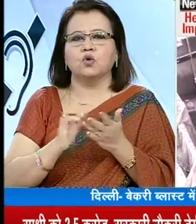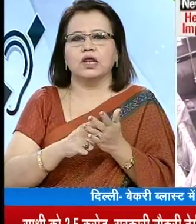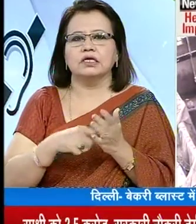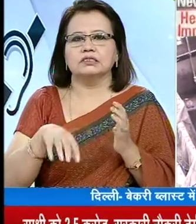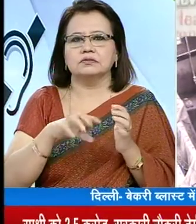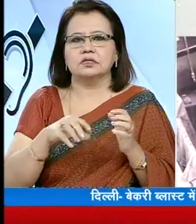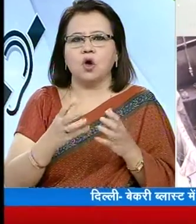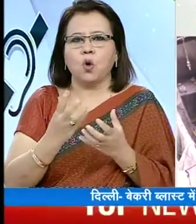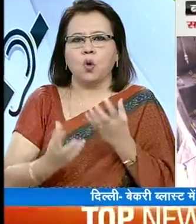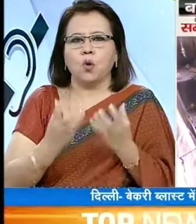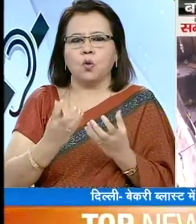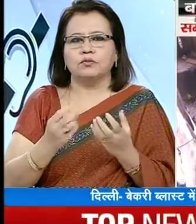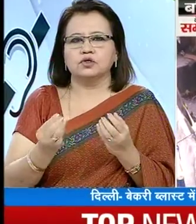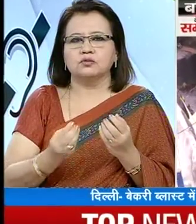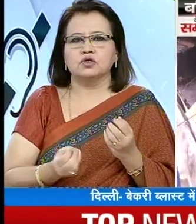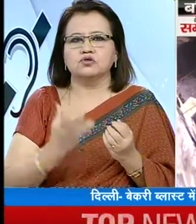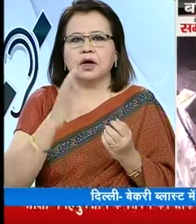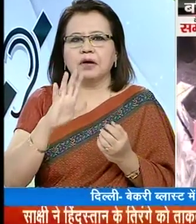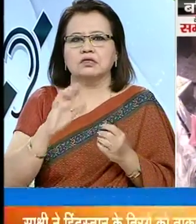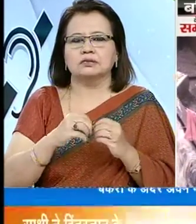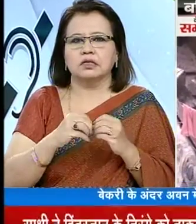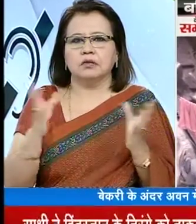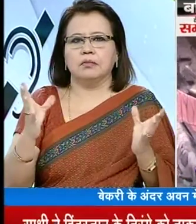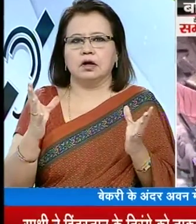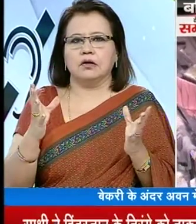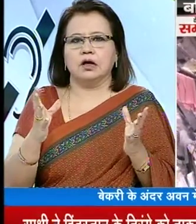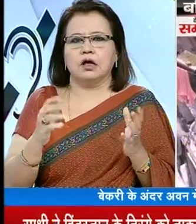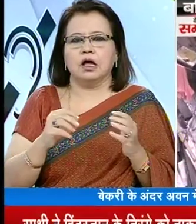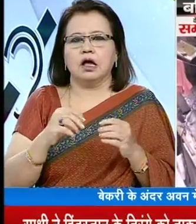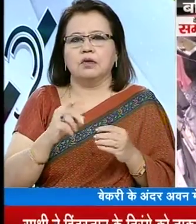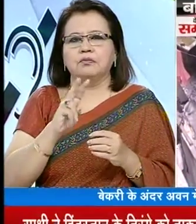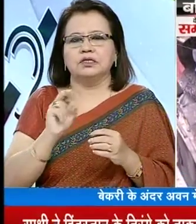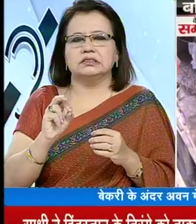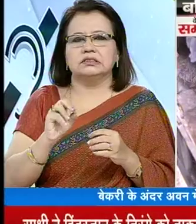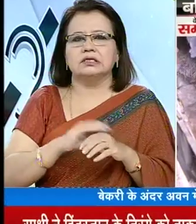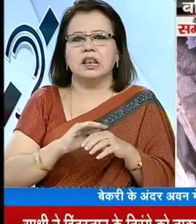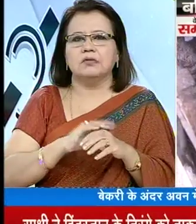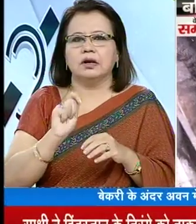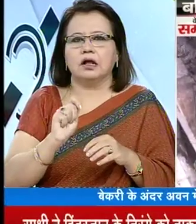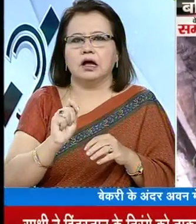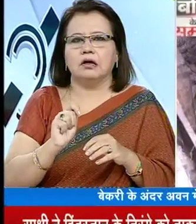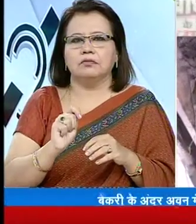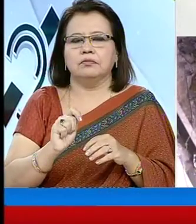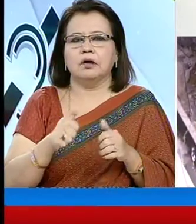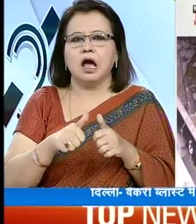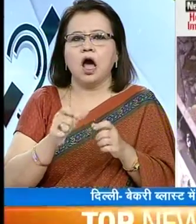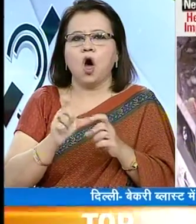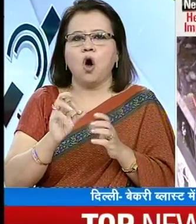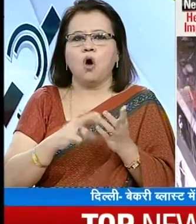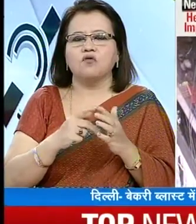बेकरी के अवन में सुछा करी पांच बजे धमा का हुआ हाथसे के वक्त करी बीस मजदूर काम कर रहे थे अवन ब्लास्ट में एक